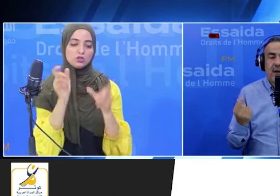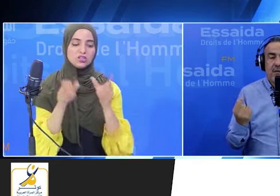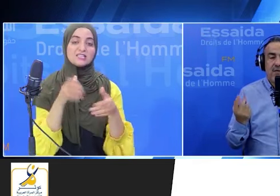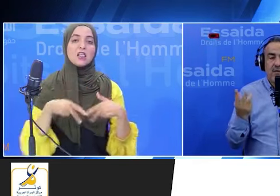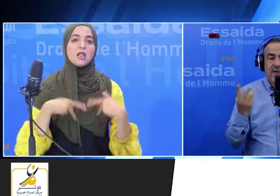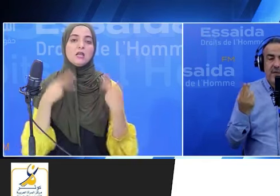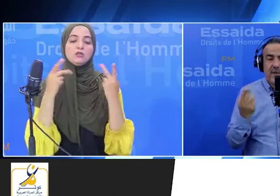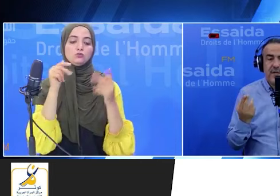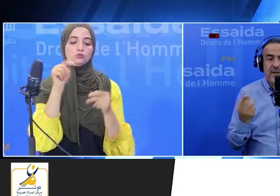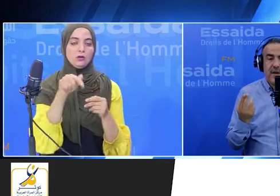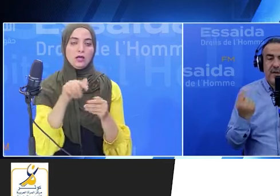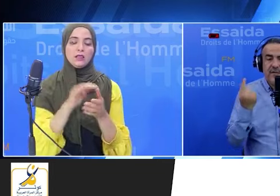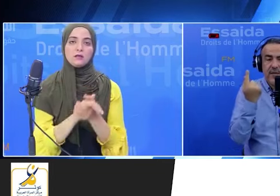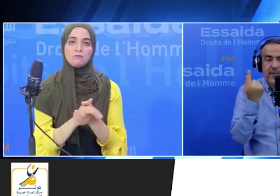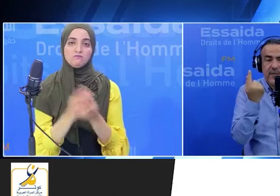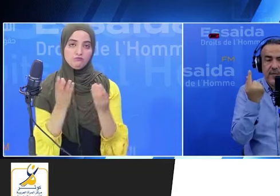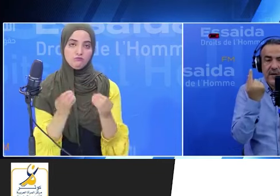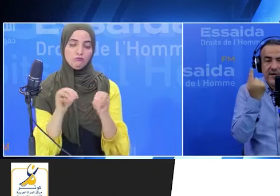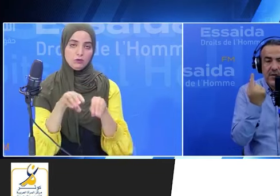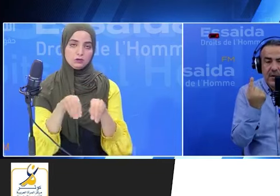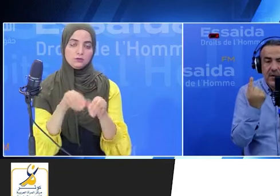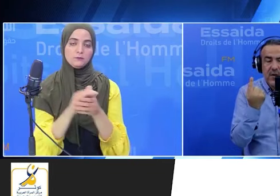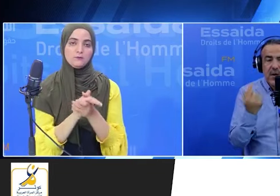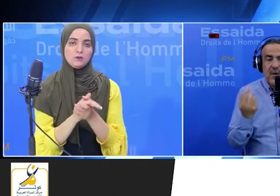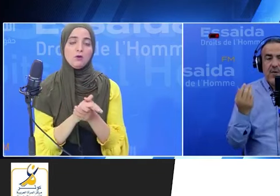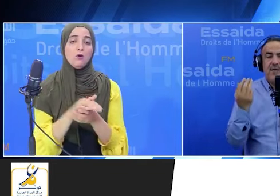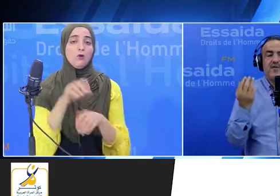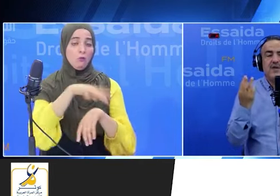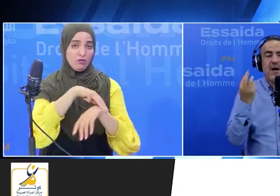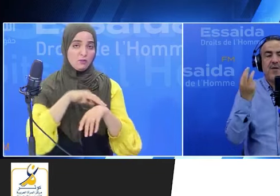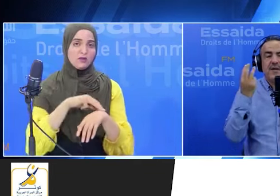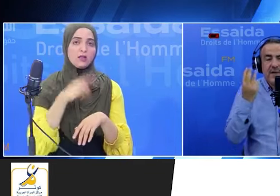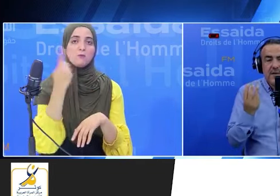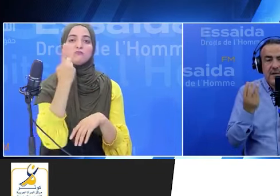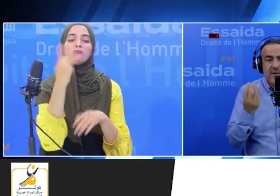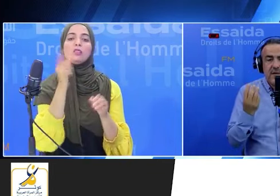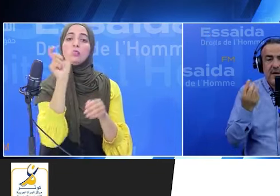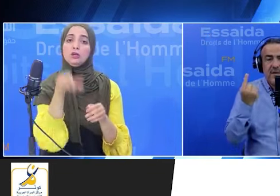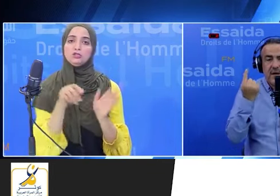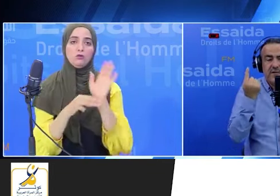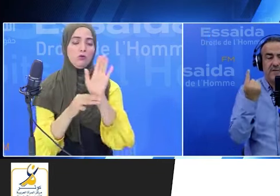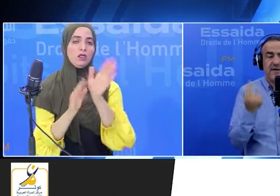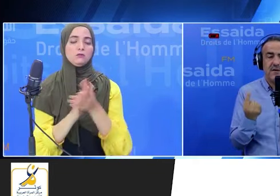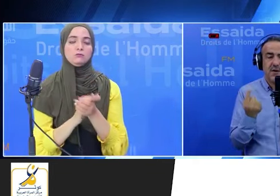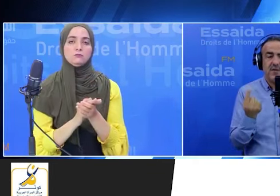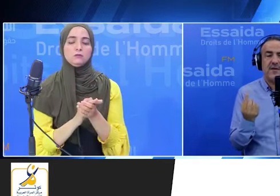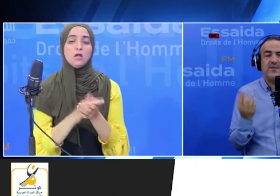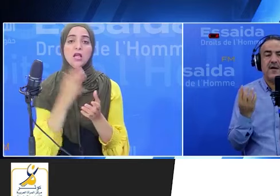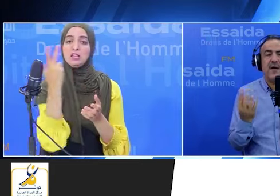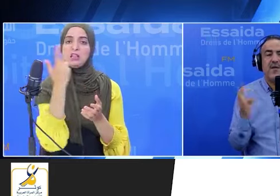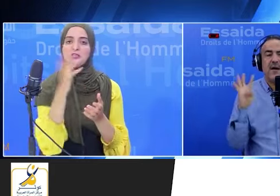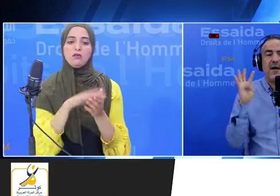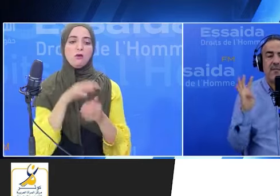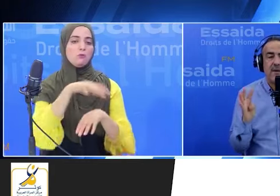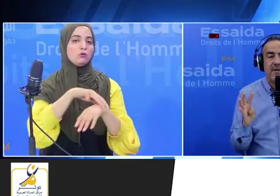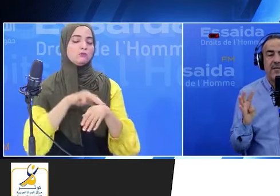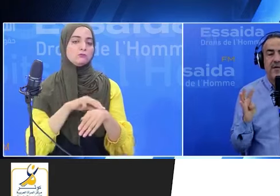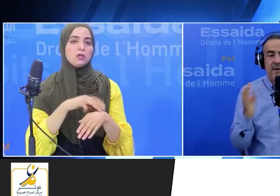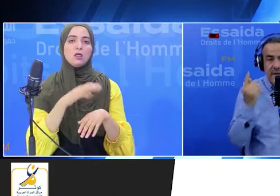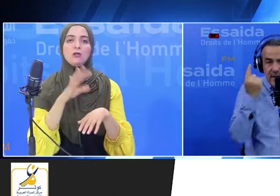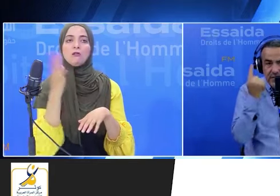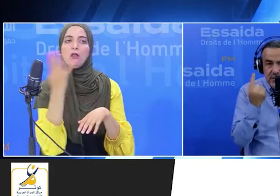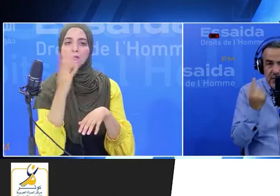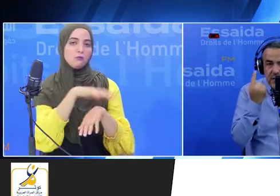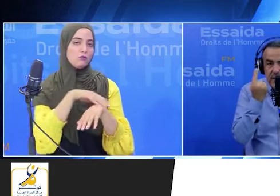وتقاو زوز بمتمديات في مترشح واحد وتنج متقاو ثلاثة متمديات يخرجوا مترشح واحد وتنج متقاو أربع